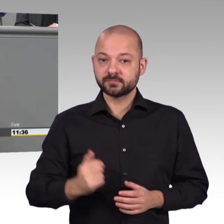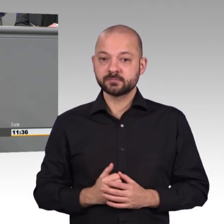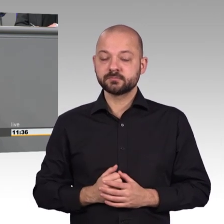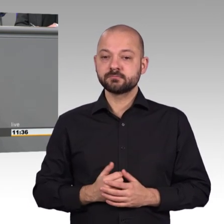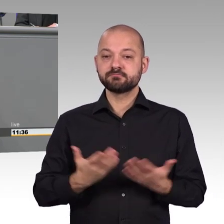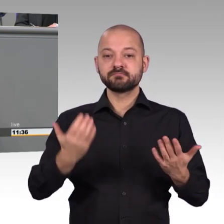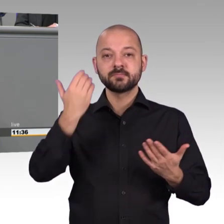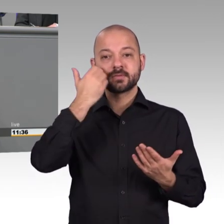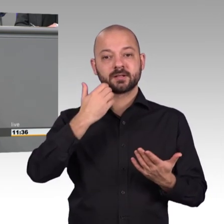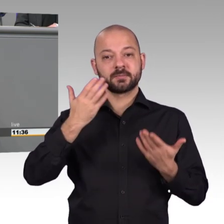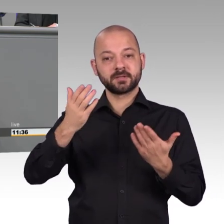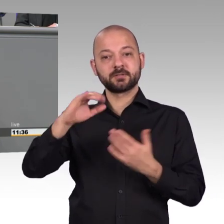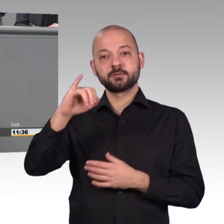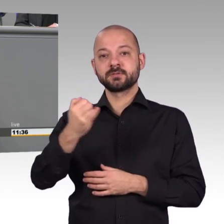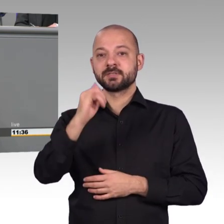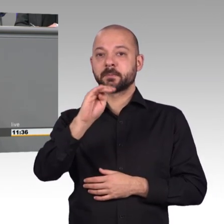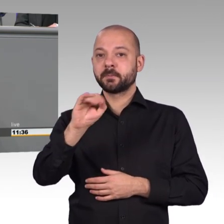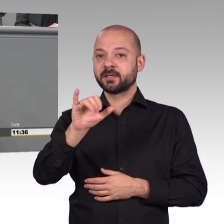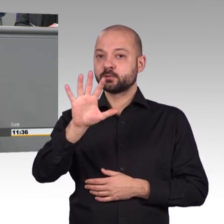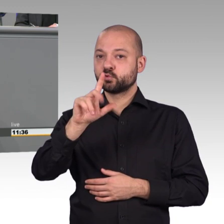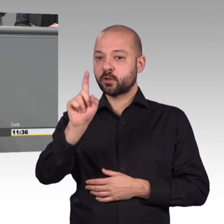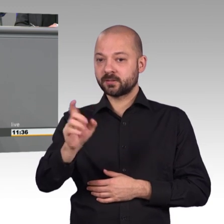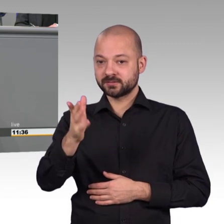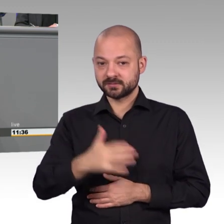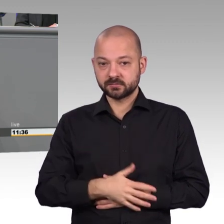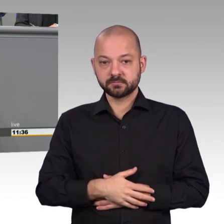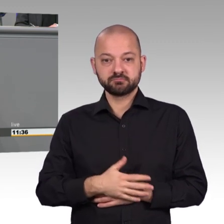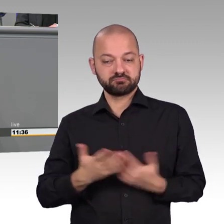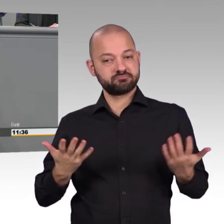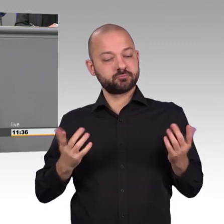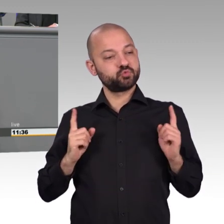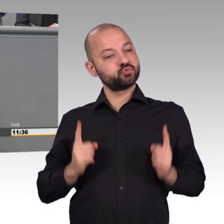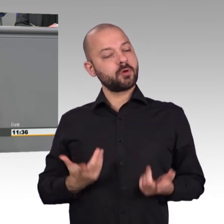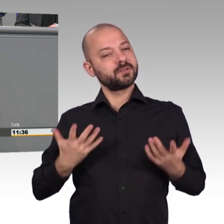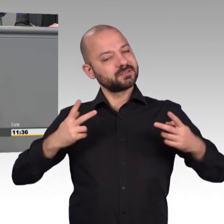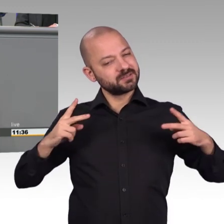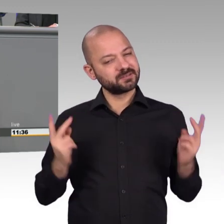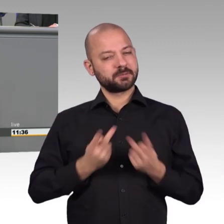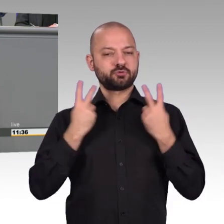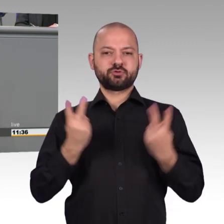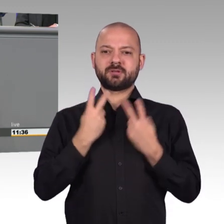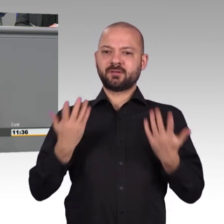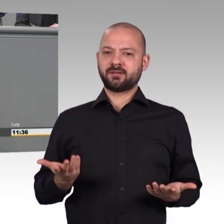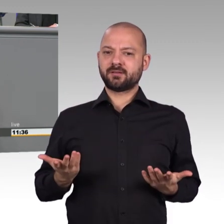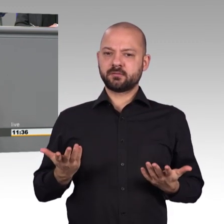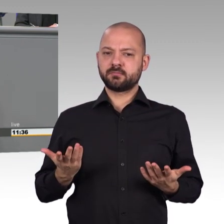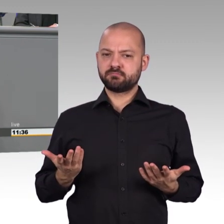Anders als in der Papierwelt ist das Briefgeheimnis in der digitalen Welt aber kein Selbstverständnis, kein selbstverständliches Grundrecht mehr.